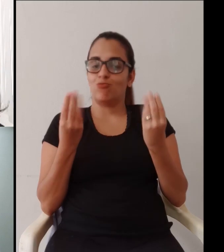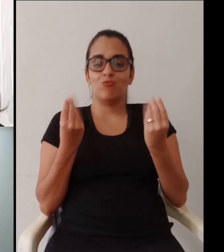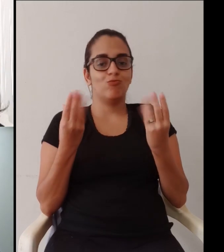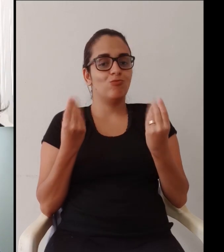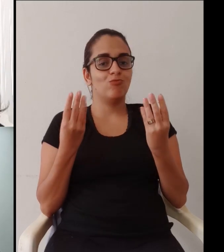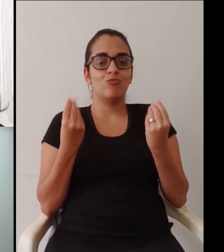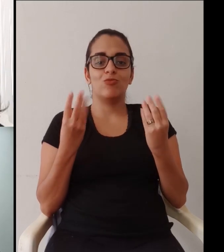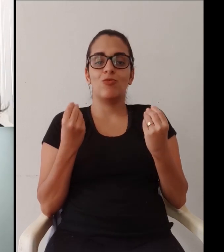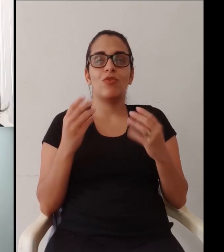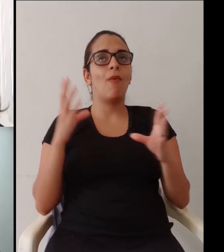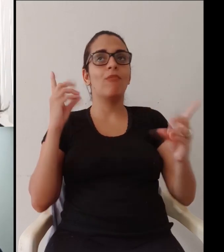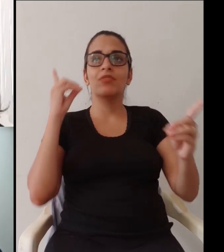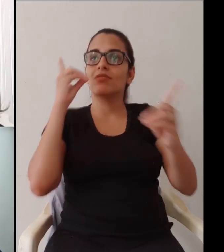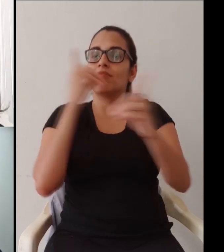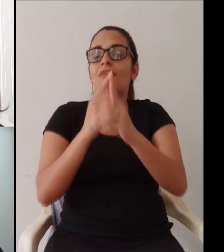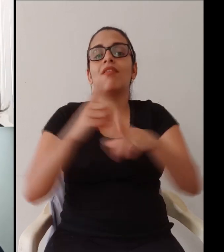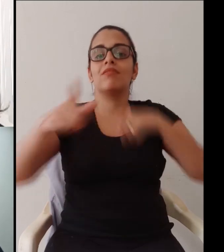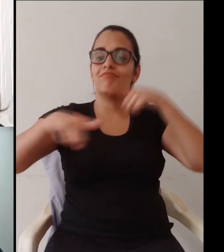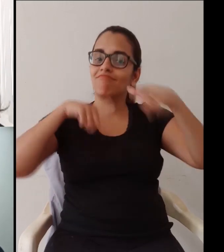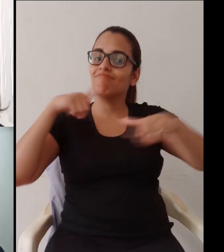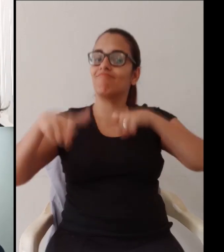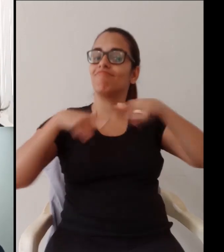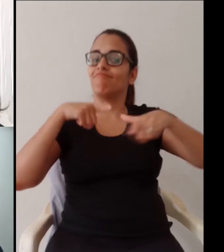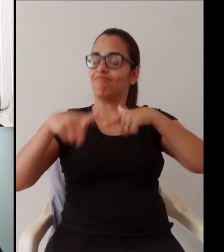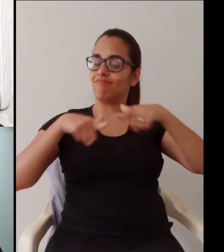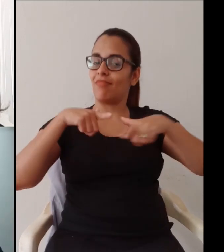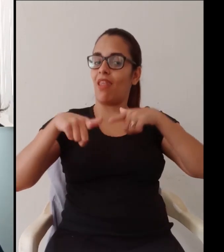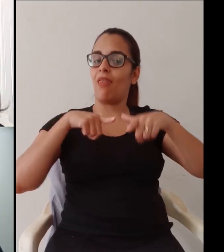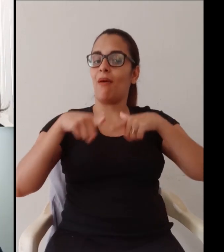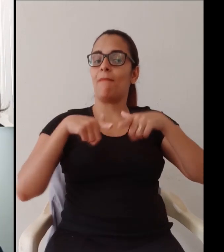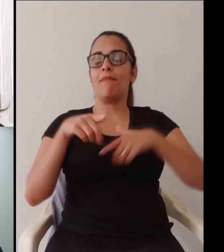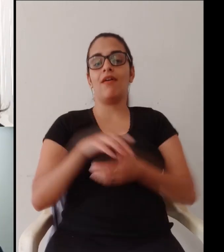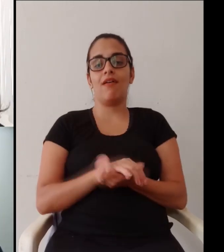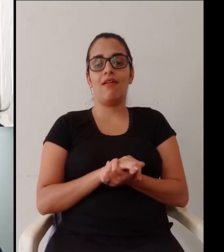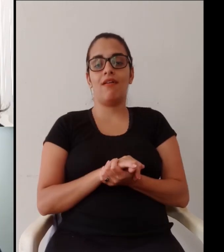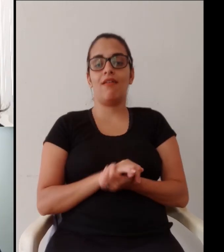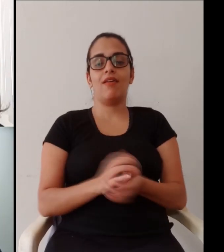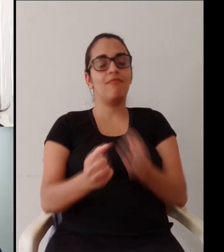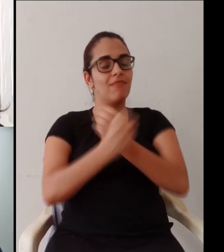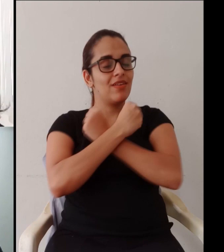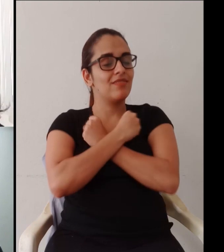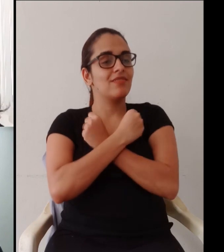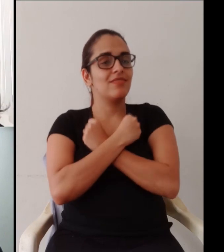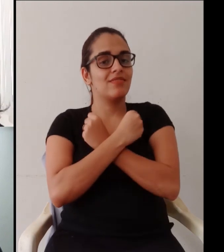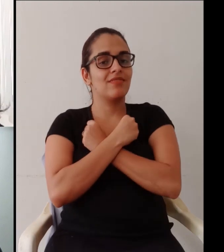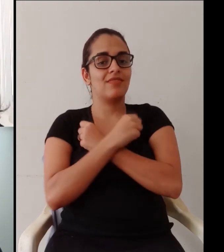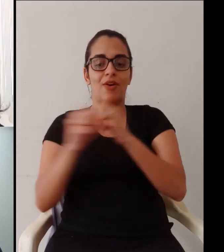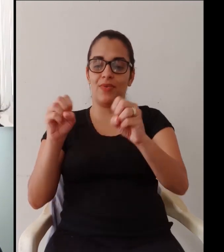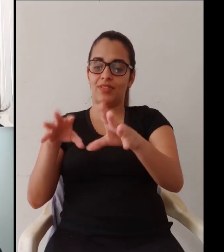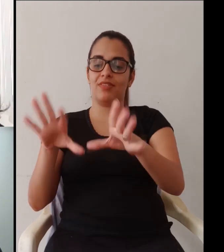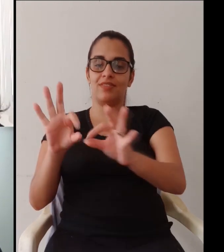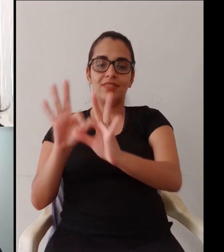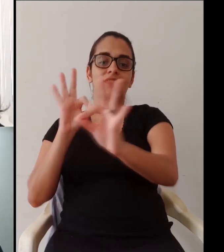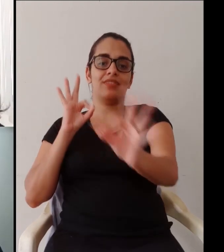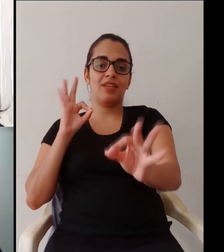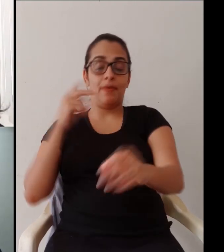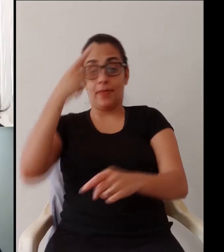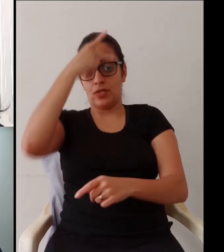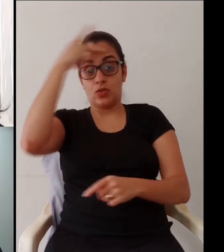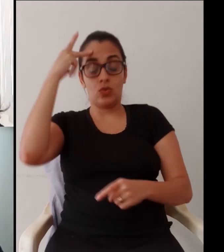amadurecemos nessa modalidade, então, para mim, tem sido um prazer muito grande, muitas descobertas e muito trabalho